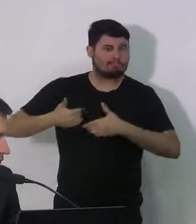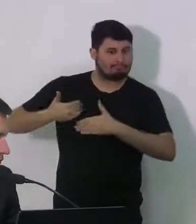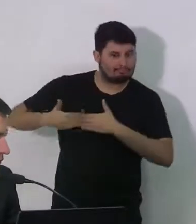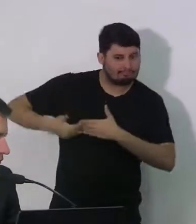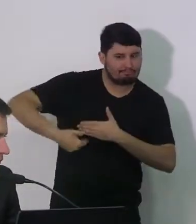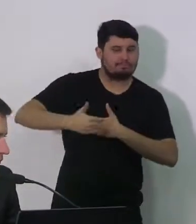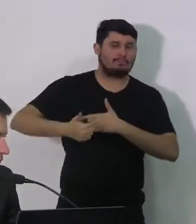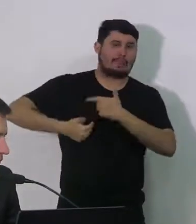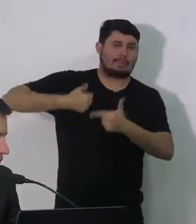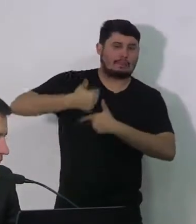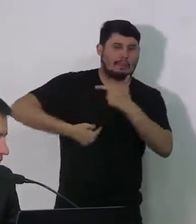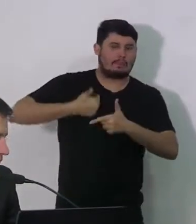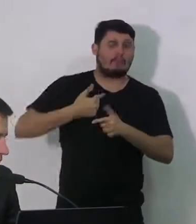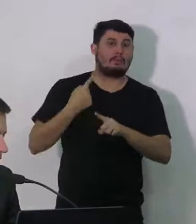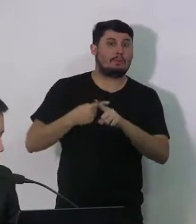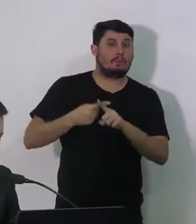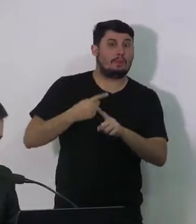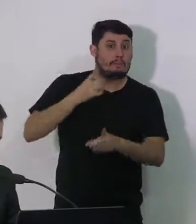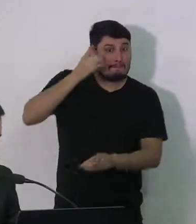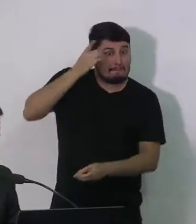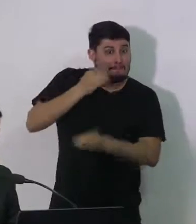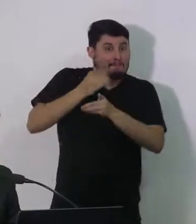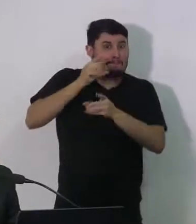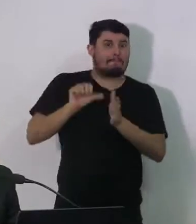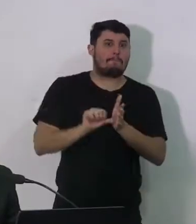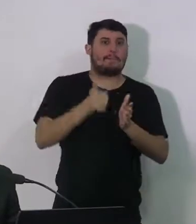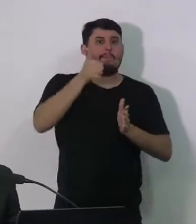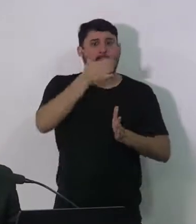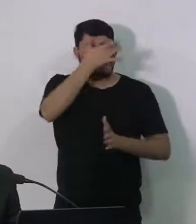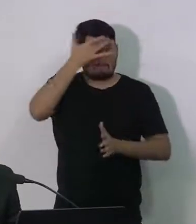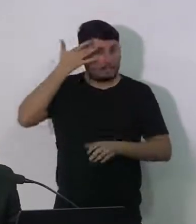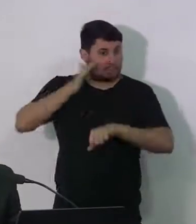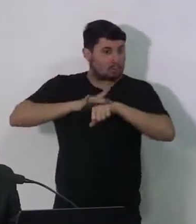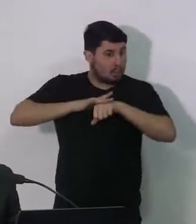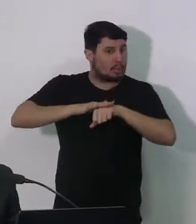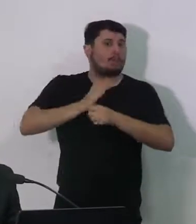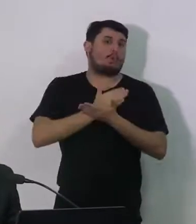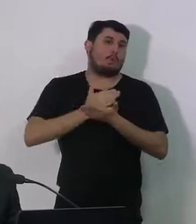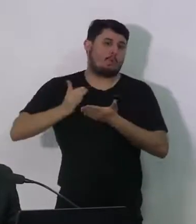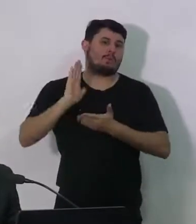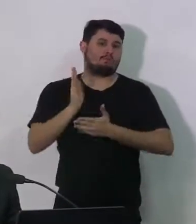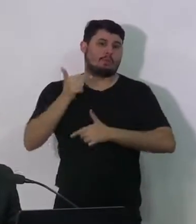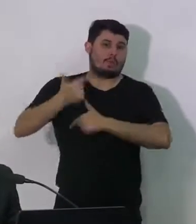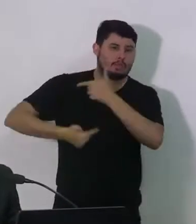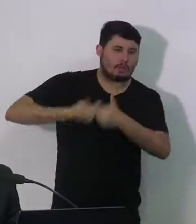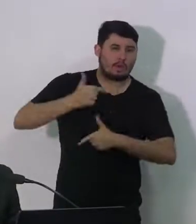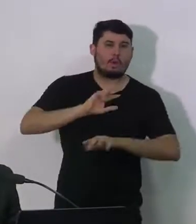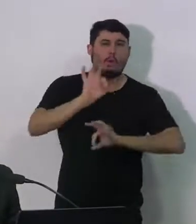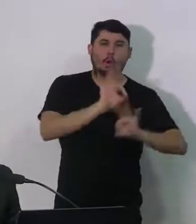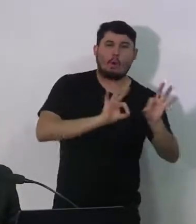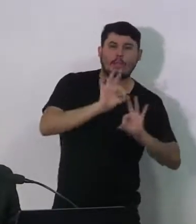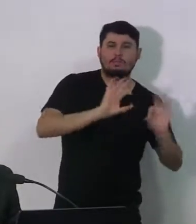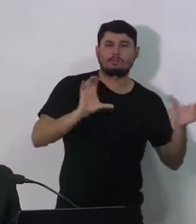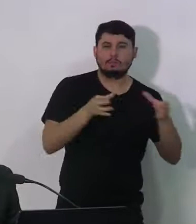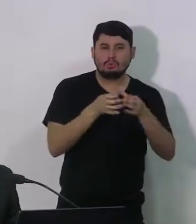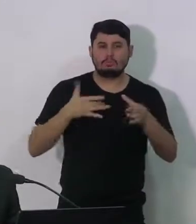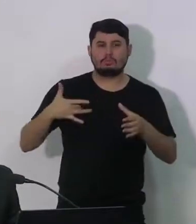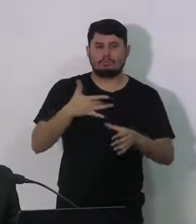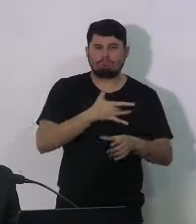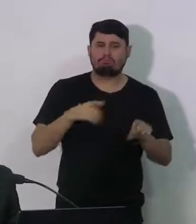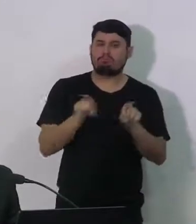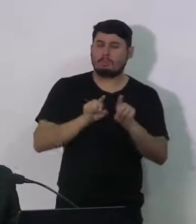coronavírus em Pernambuco, para que a gente possa organizar os nossos serviços de saúde, organizar todo o atendimento que será